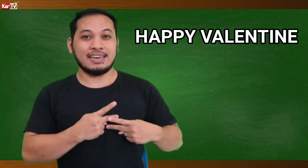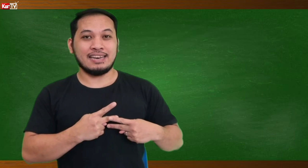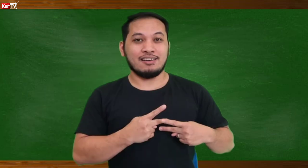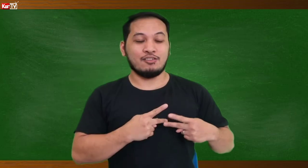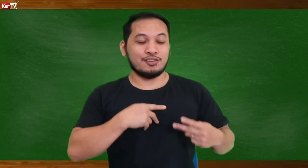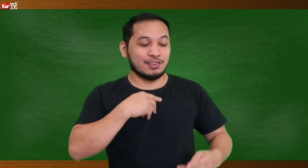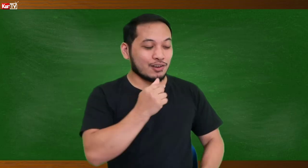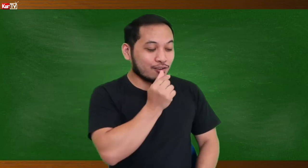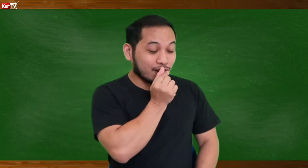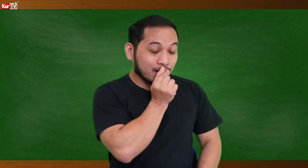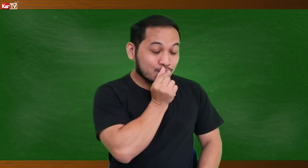O, hindi yung ganun ah.